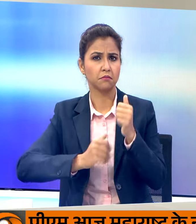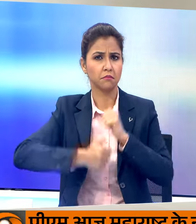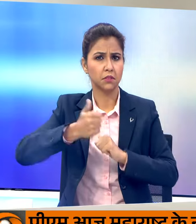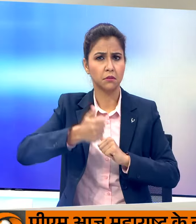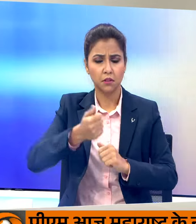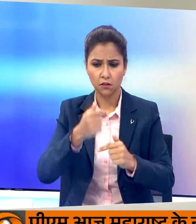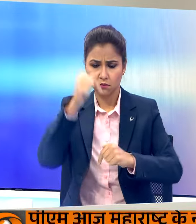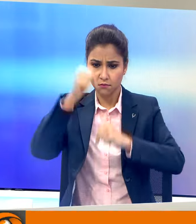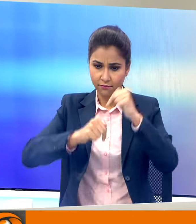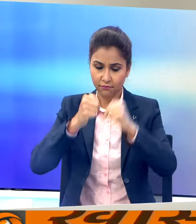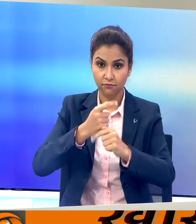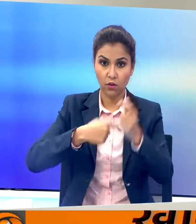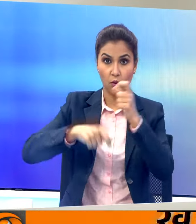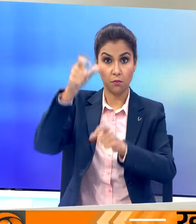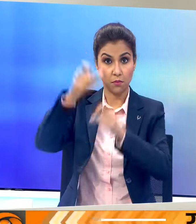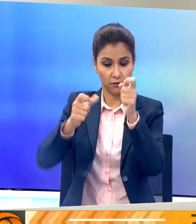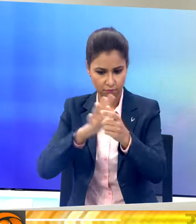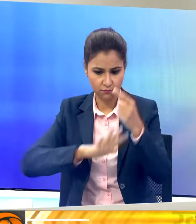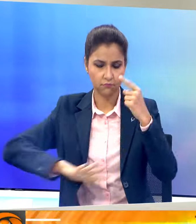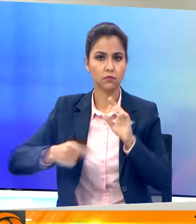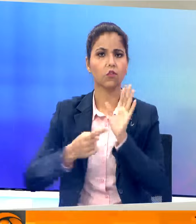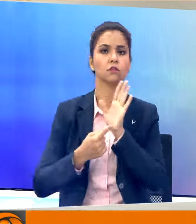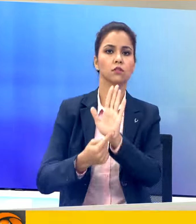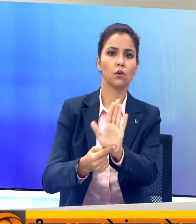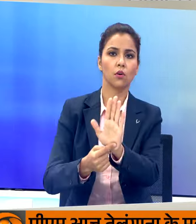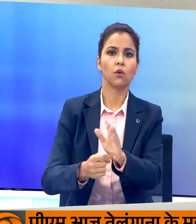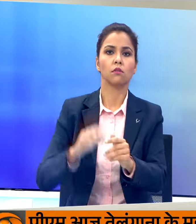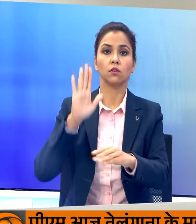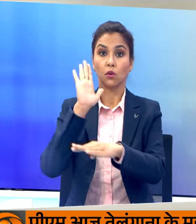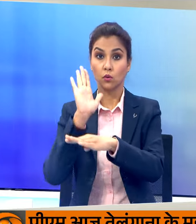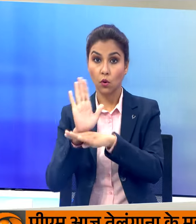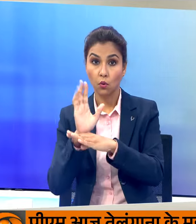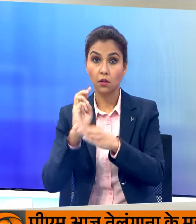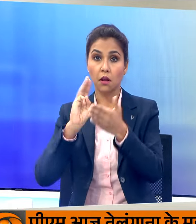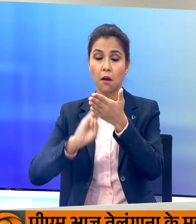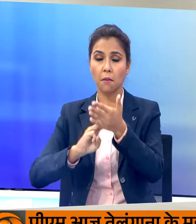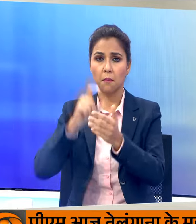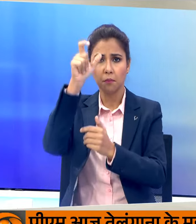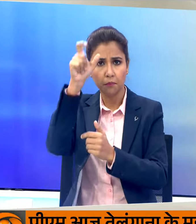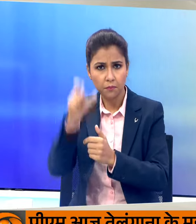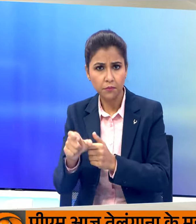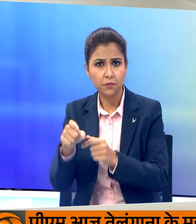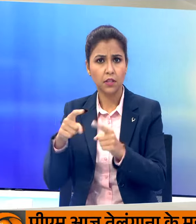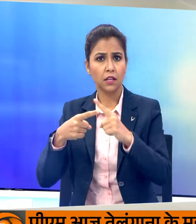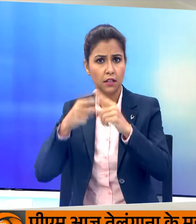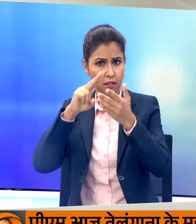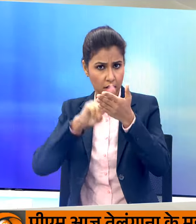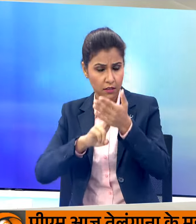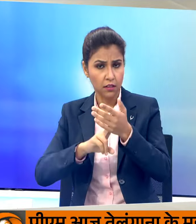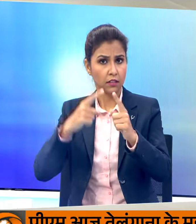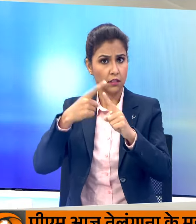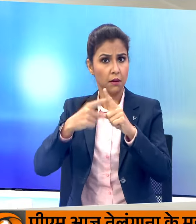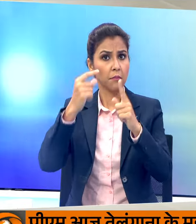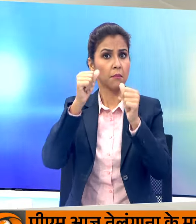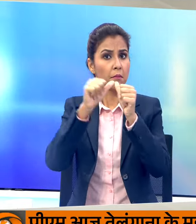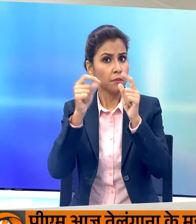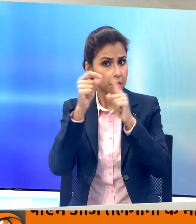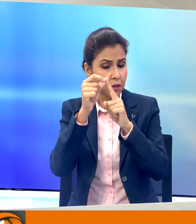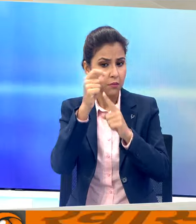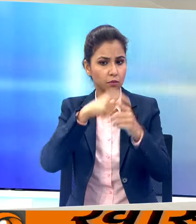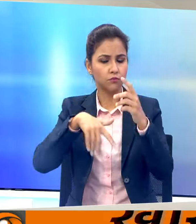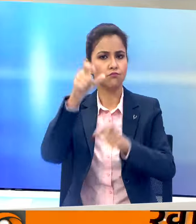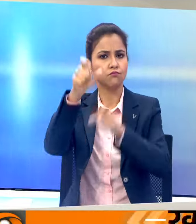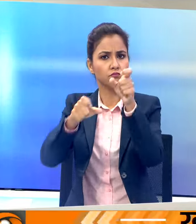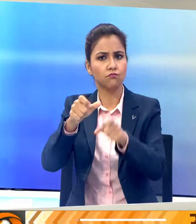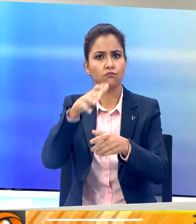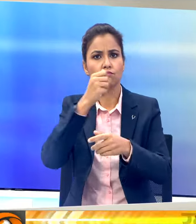मतदाताओं को लुभाने के लिए मैदान में उत्रेंगे कॉंग्रेस सध्यक्ष मालिकारजुन खडगे तेलंगाना और आंदरप्रदेश में चुनावी जनस